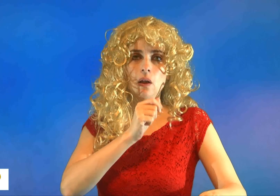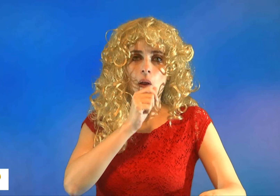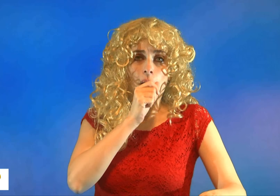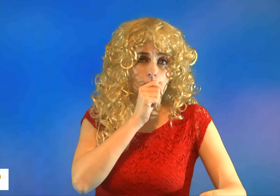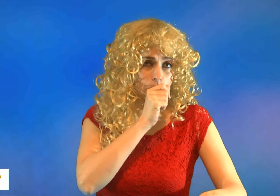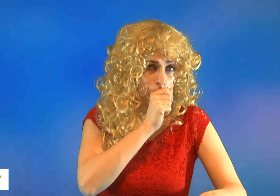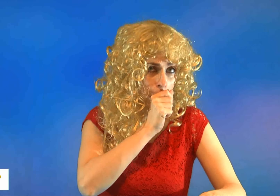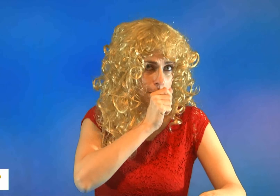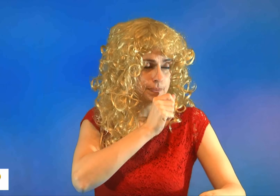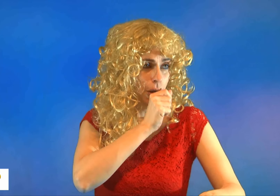Non,